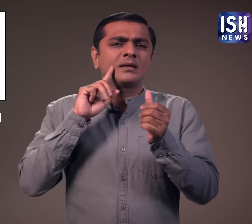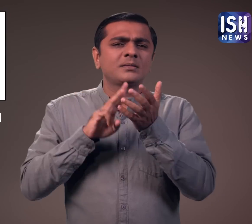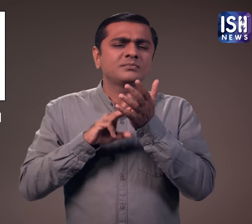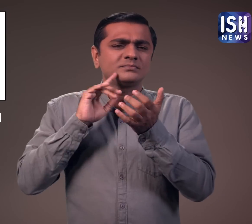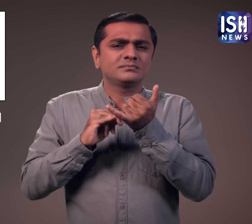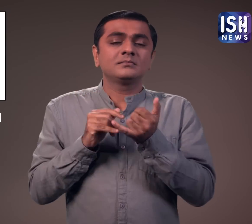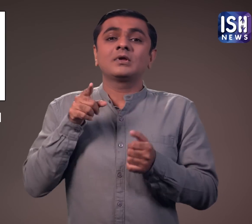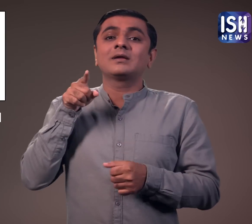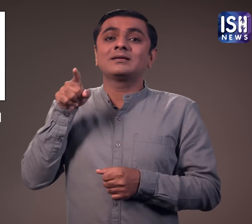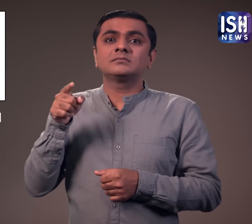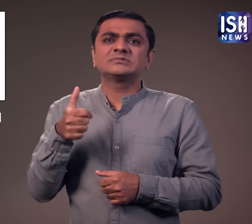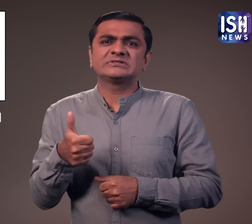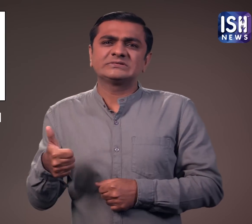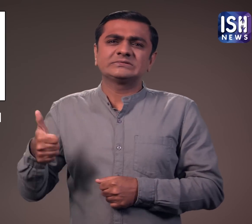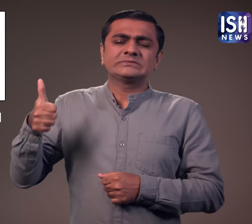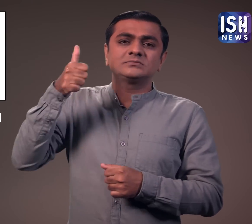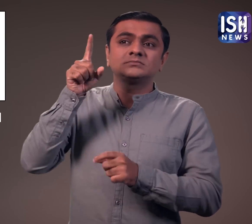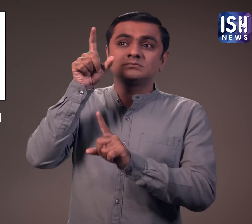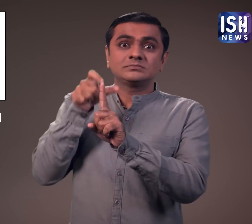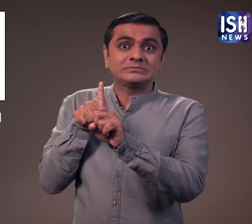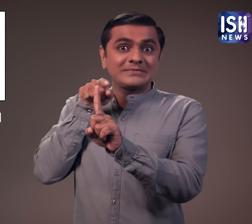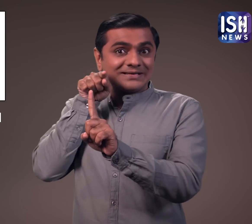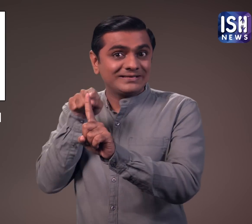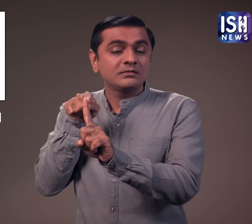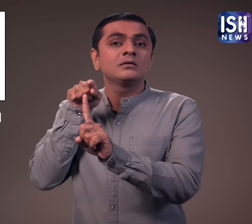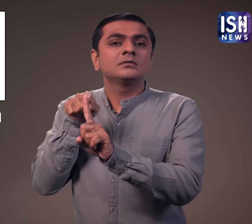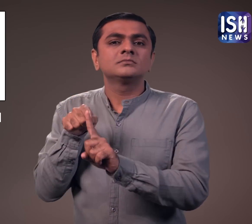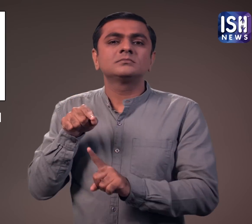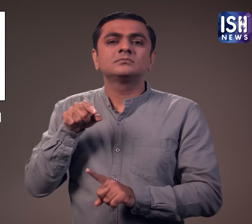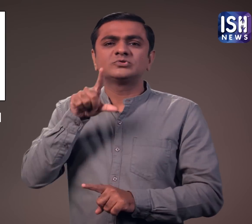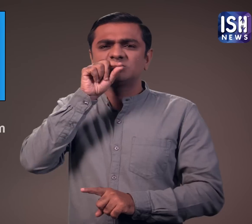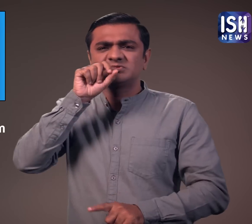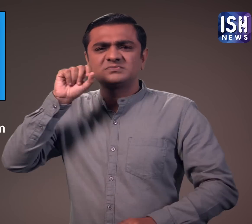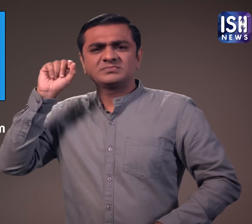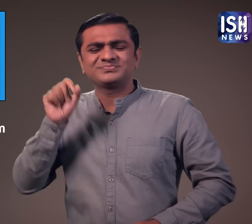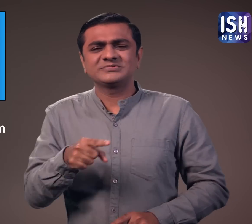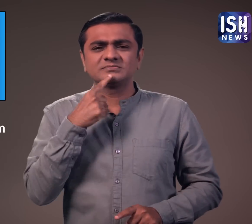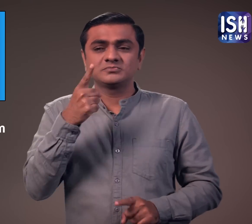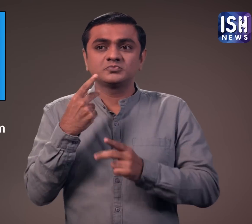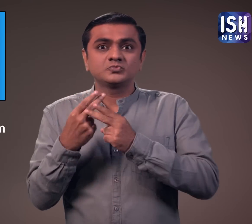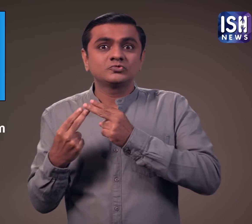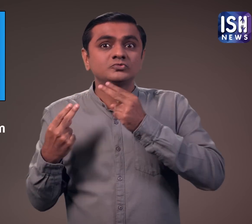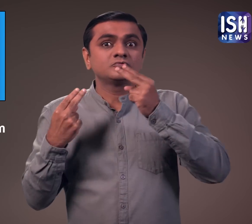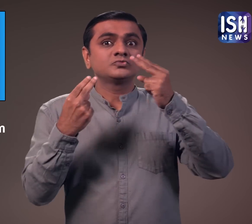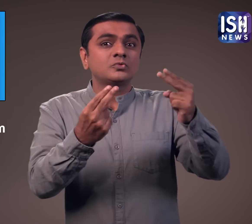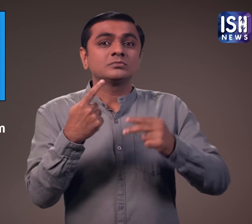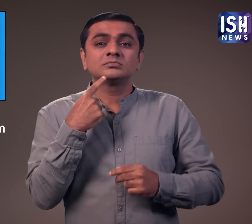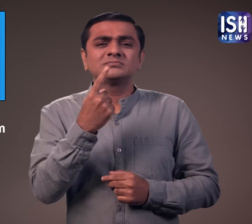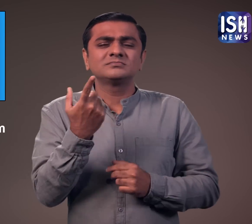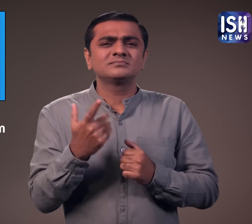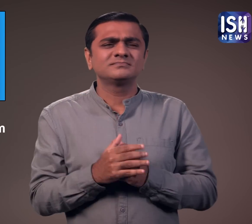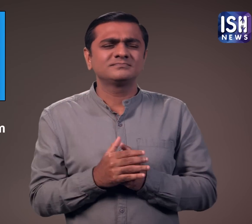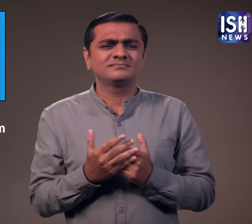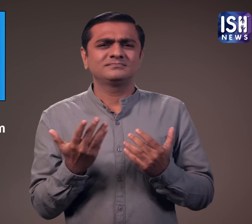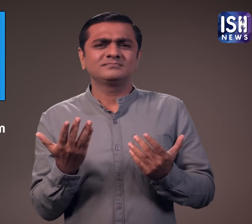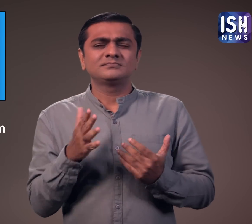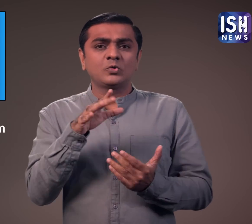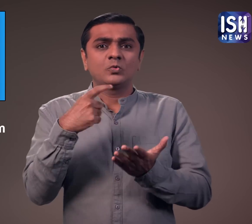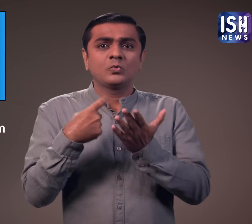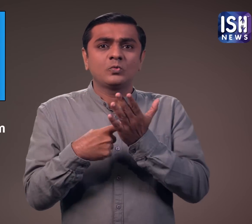कि प्रधानमंत्री मोधी